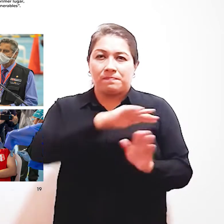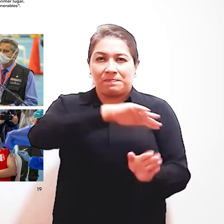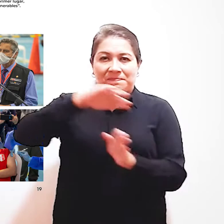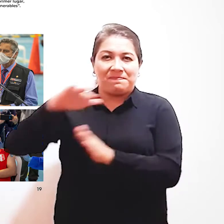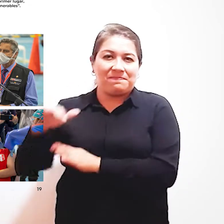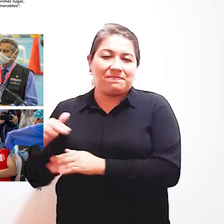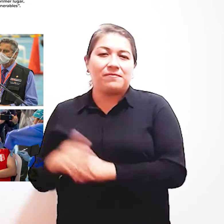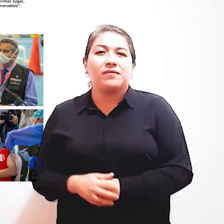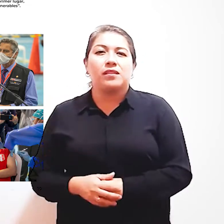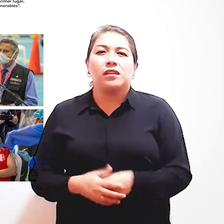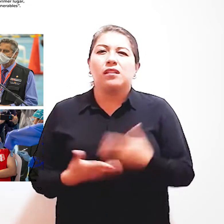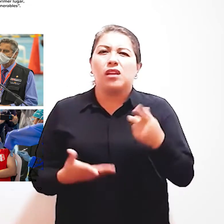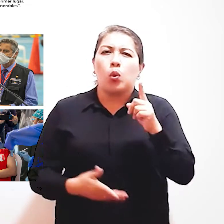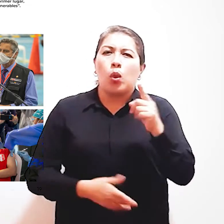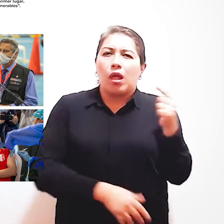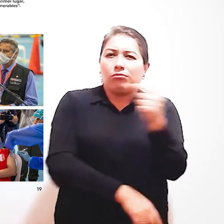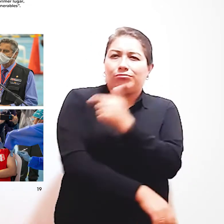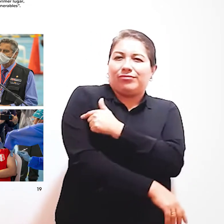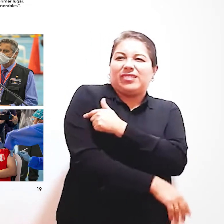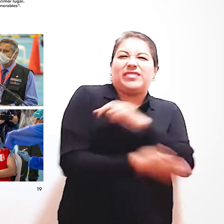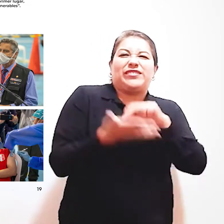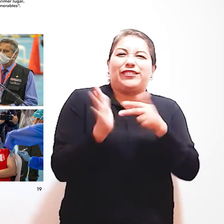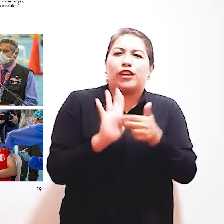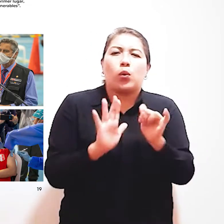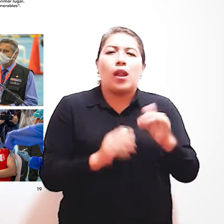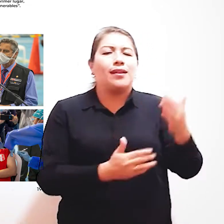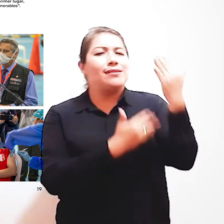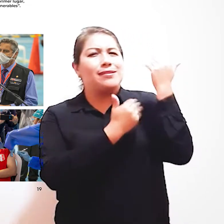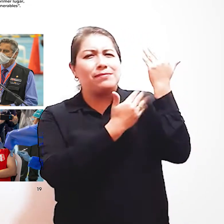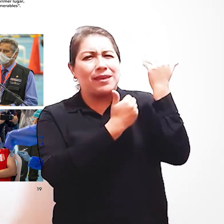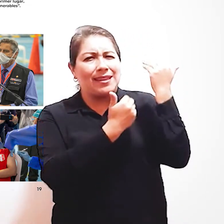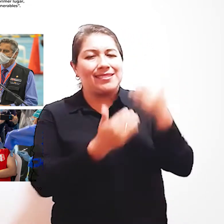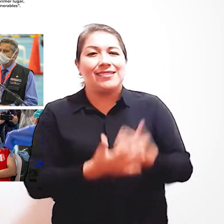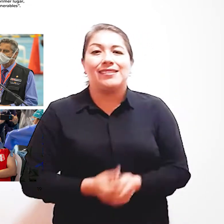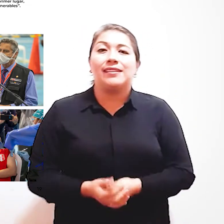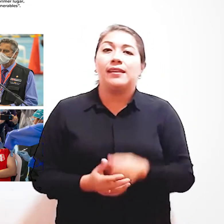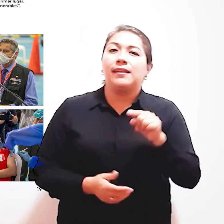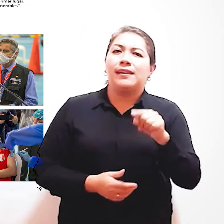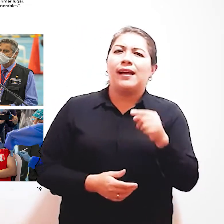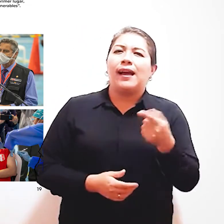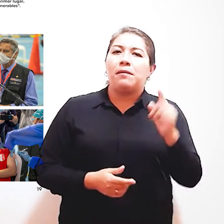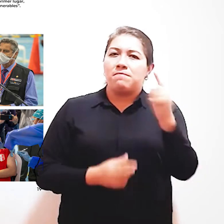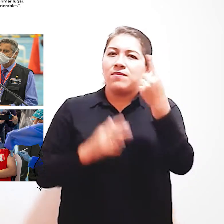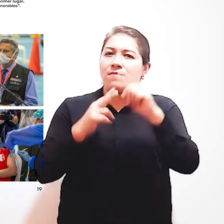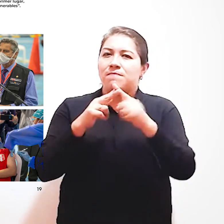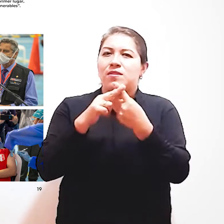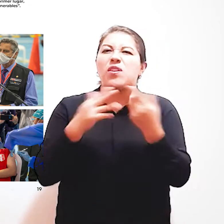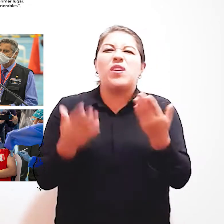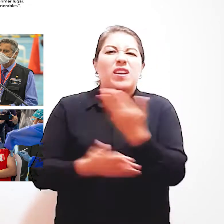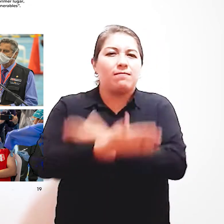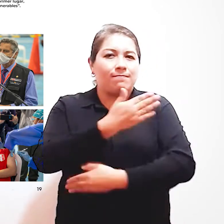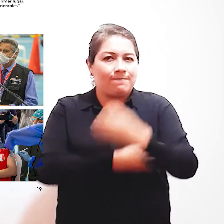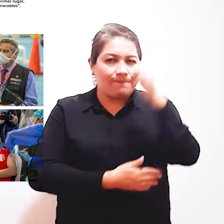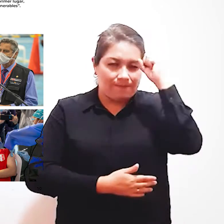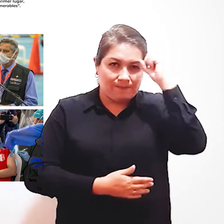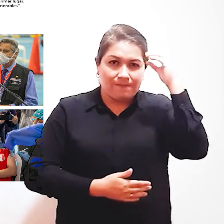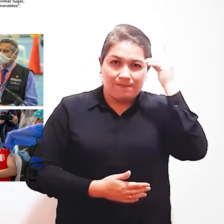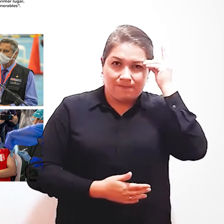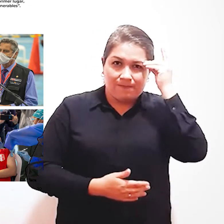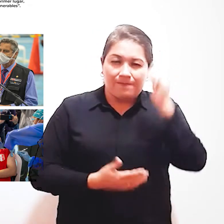Una dosis de esperanza Se inició vacunación Para personas con síndrome de Down Y discapacidad mental